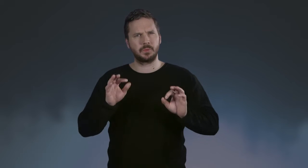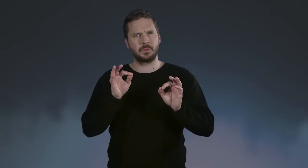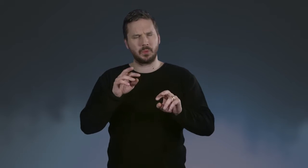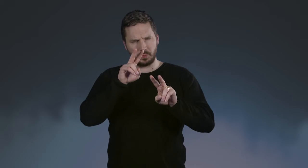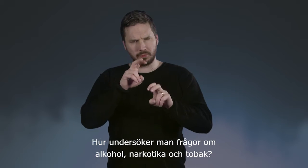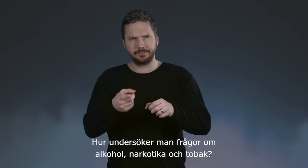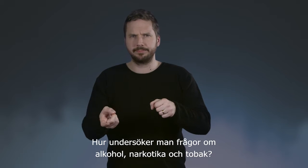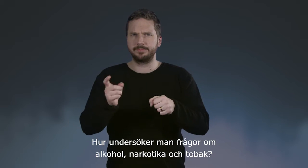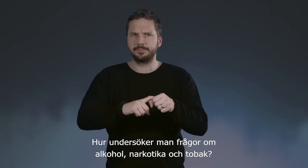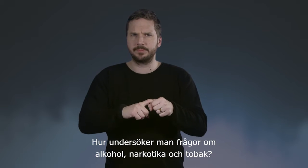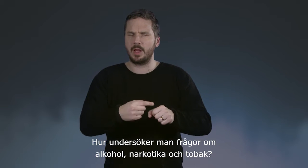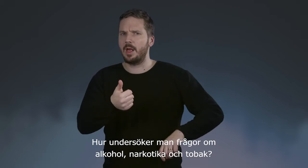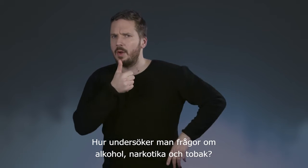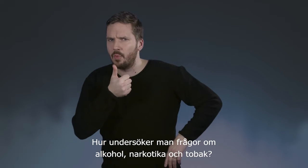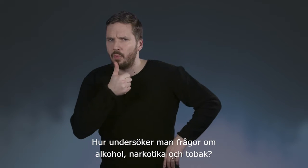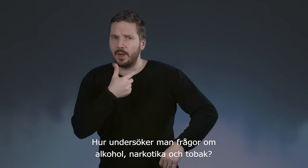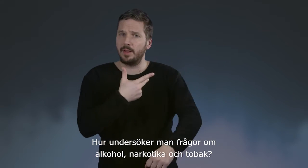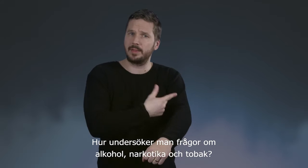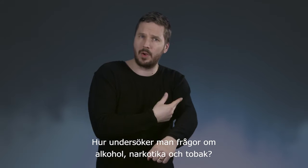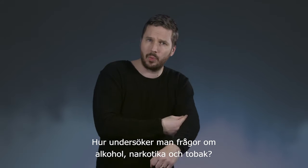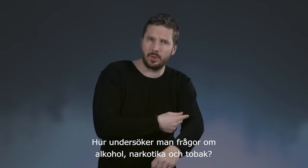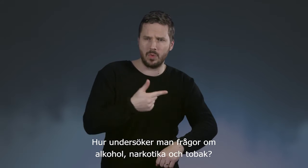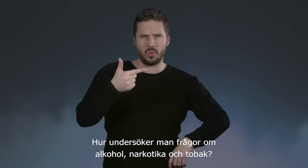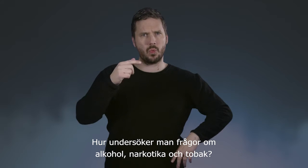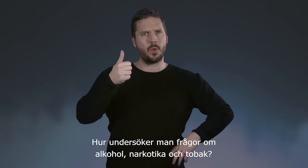Hur undersöker man frågor om alkohol, narkotika och tobak?